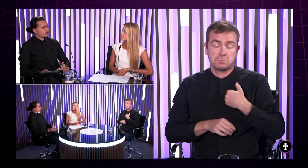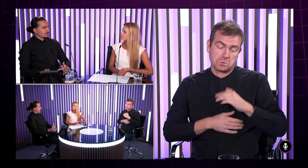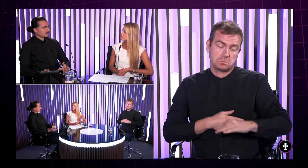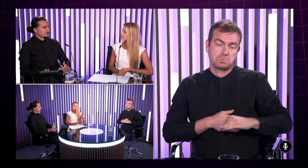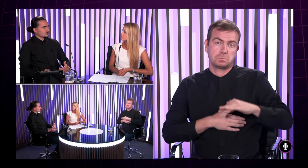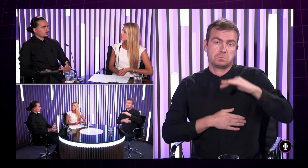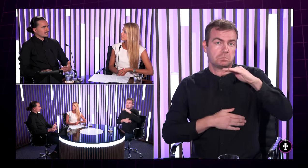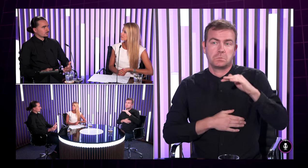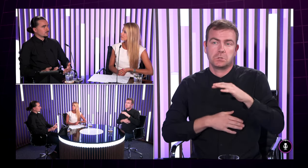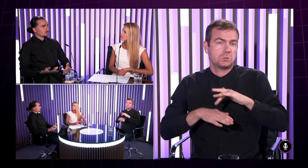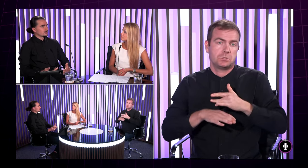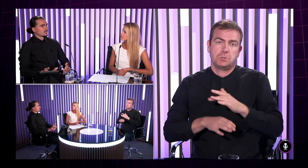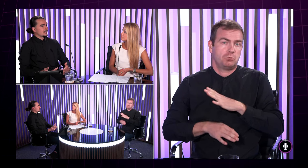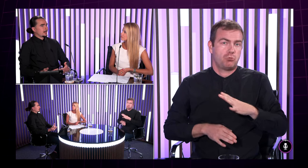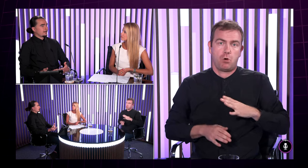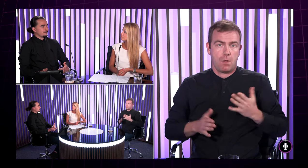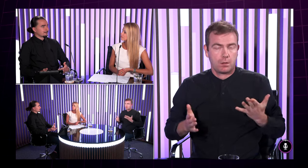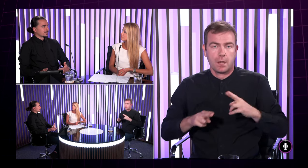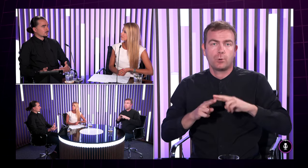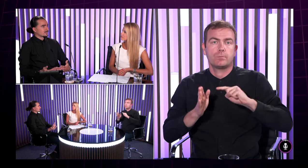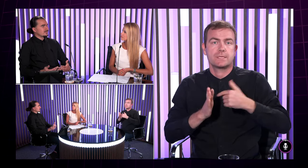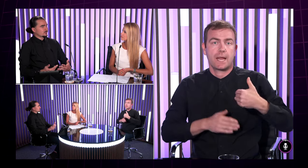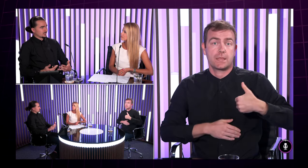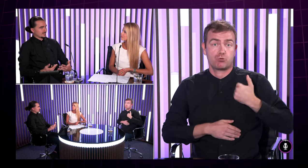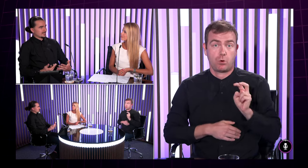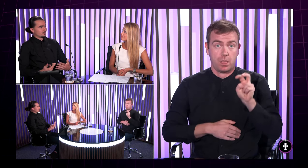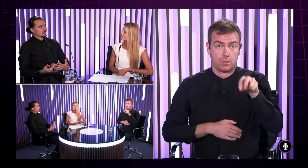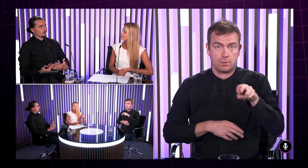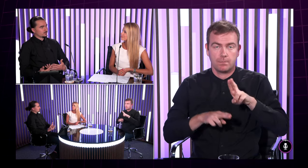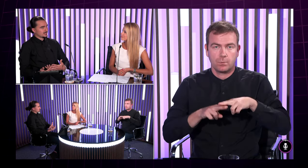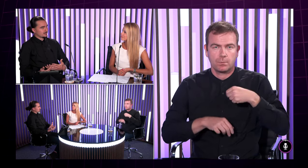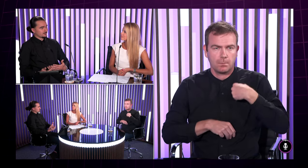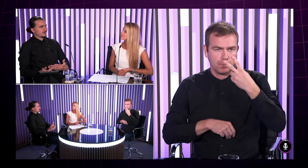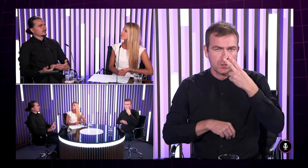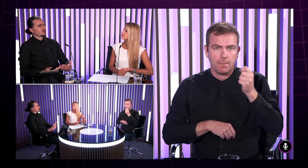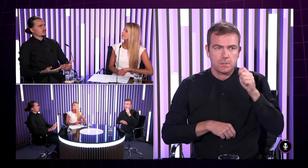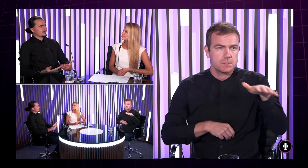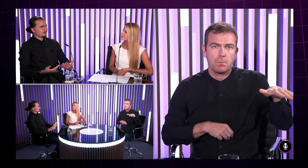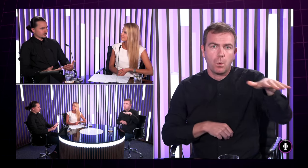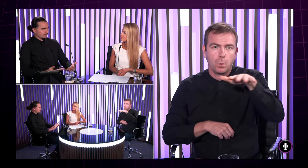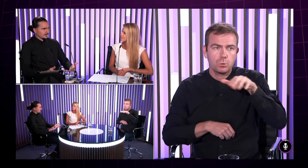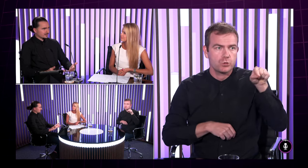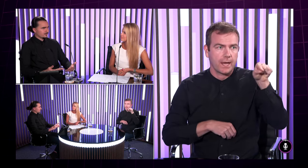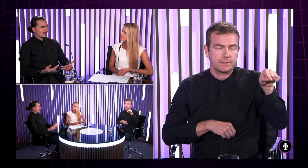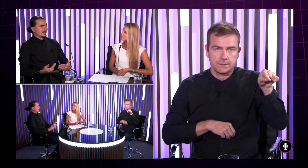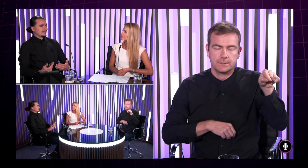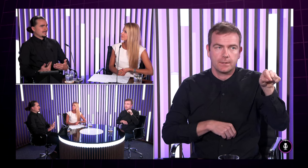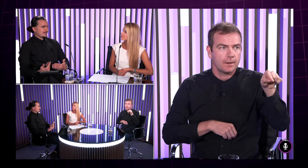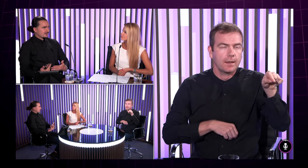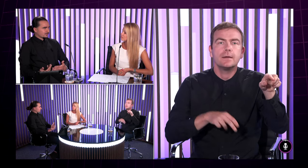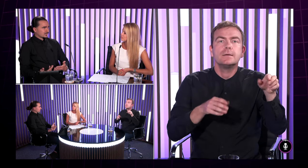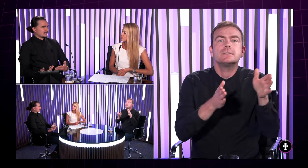strednej školy kde som si už začal uvedomovať že no nie všetci moji spolužiaci sa rozprávajú s rodičmi posunkovým jazykom